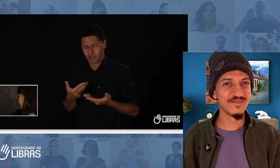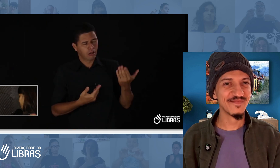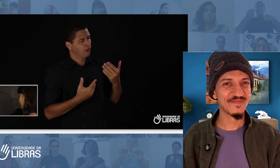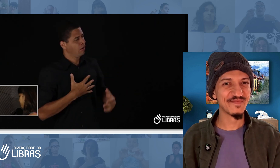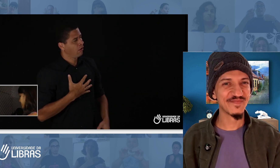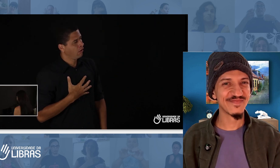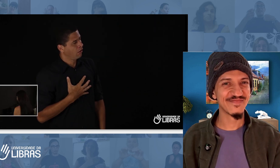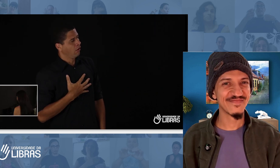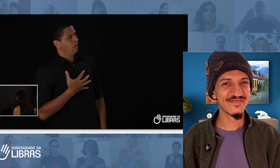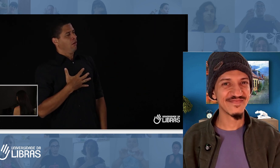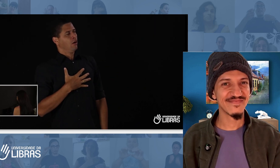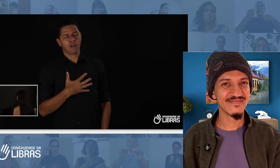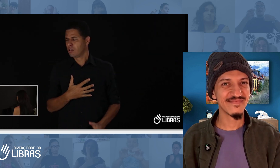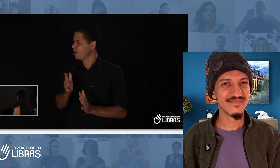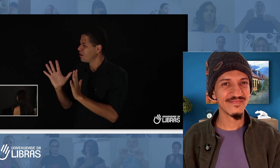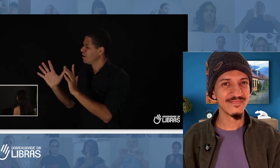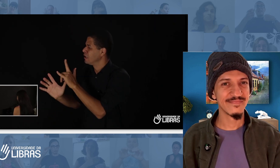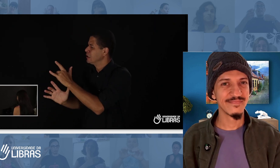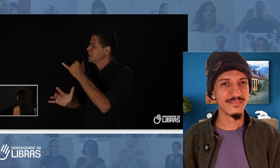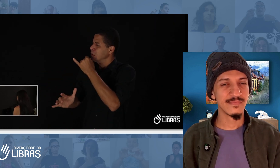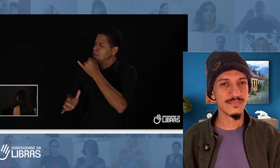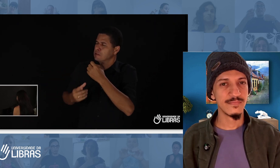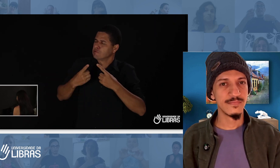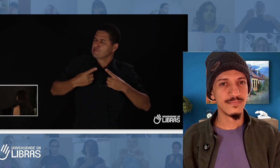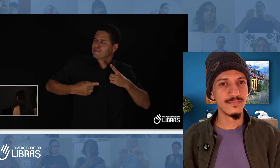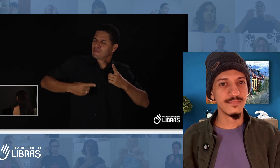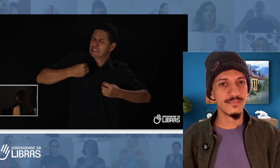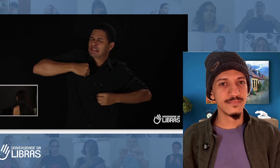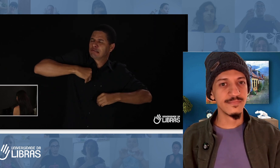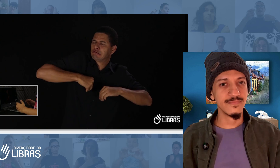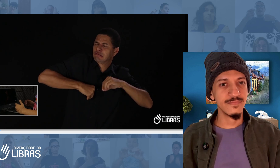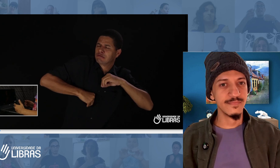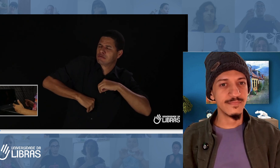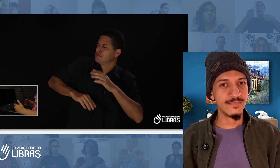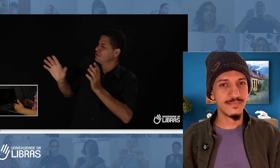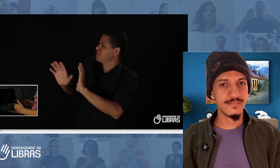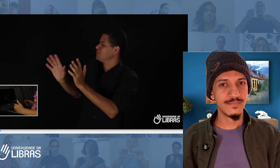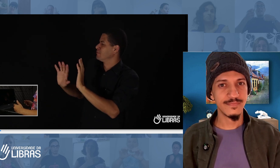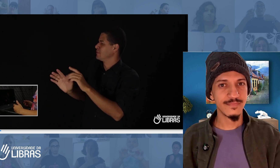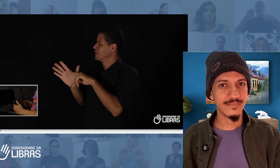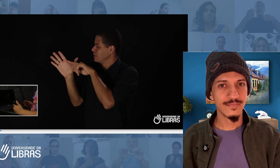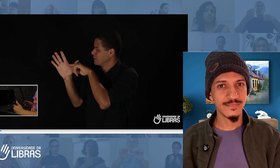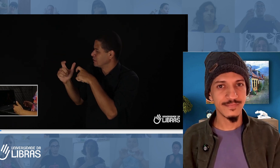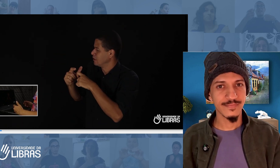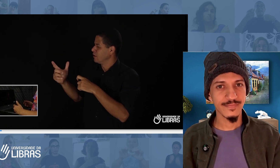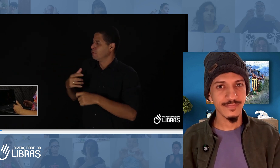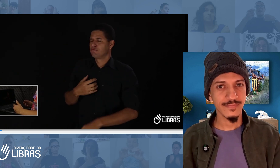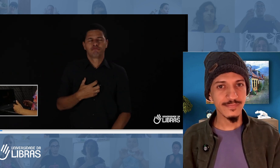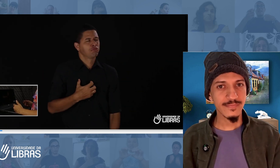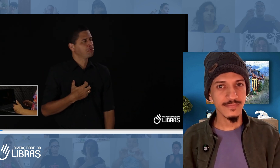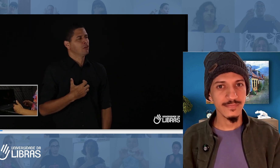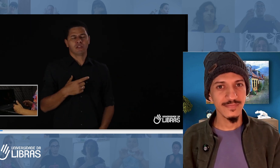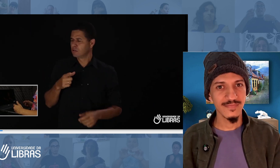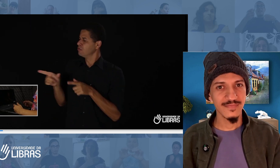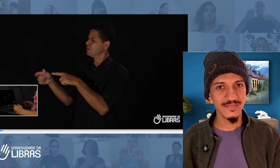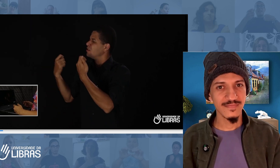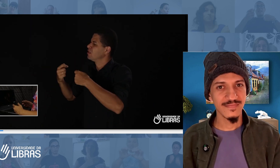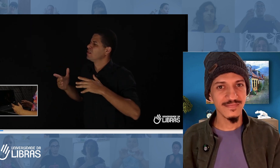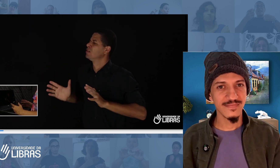veio a enfermeira. E aí, começa a conversar, o você está sentindo? Ah, eu estou triste. Ah,